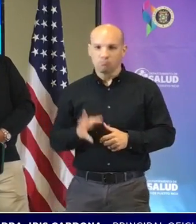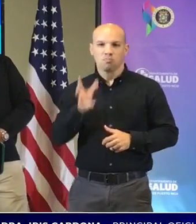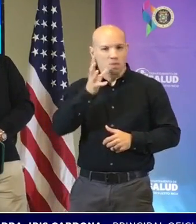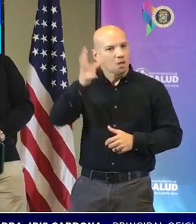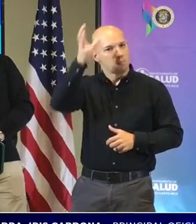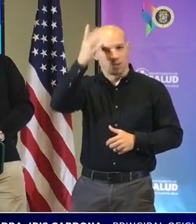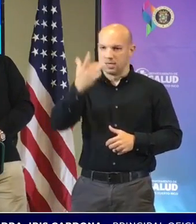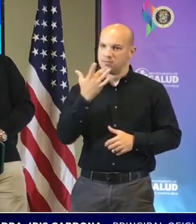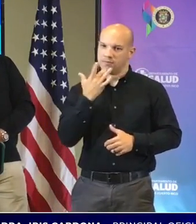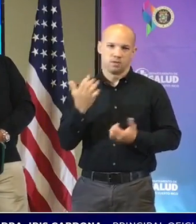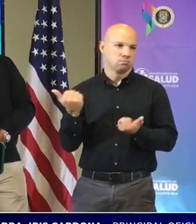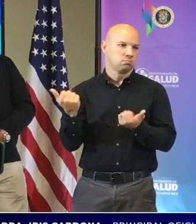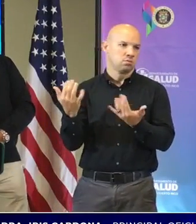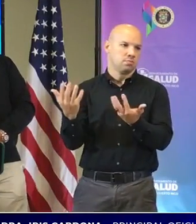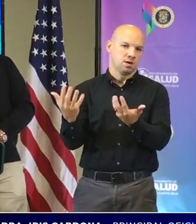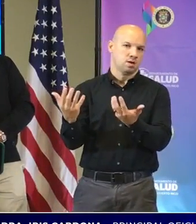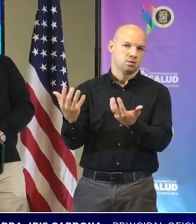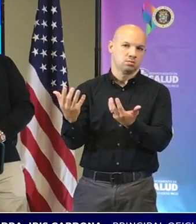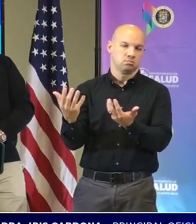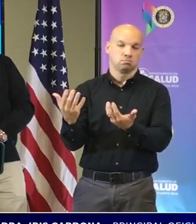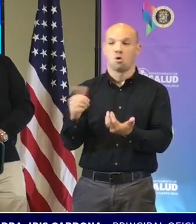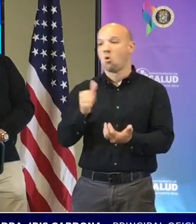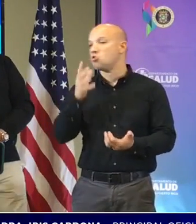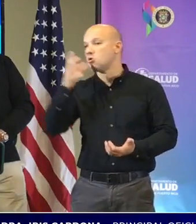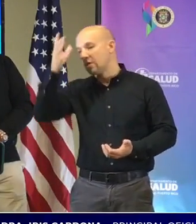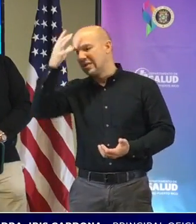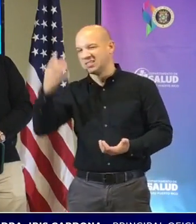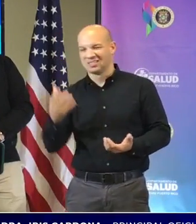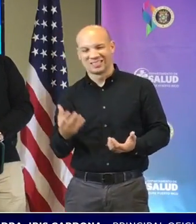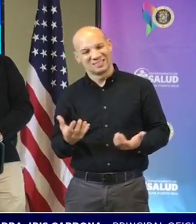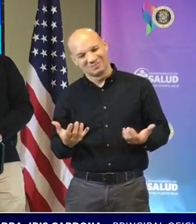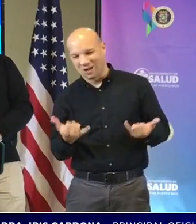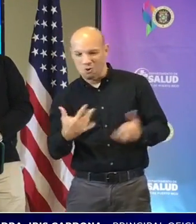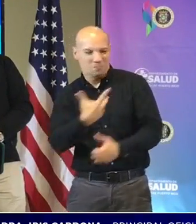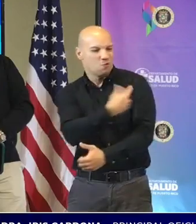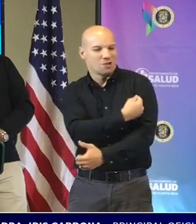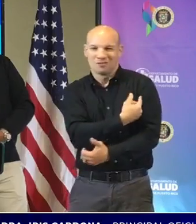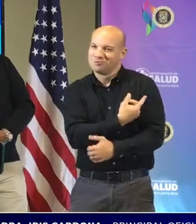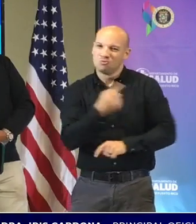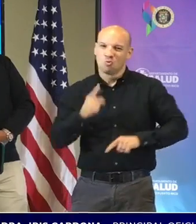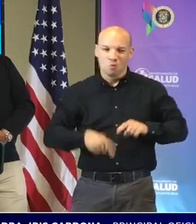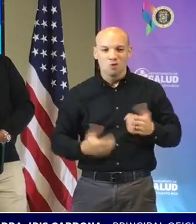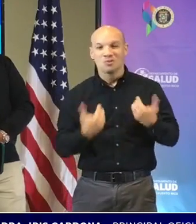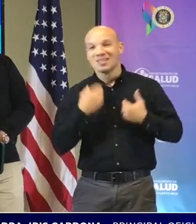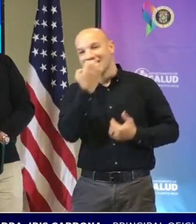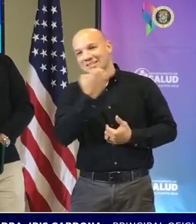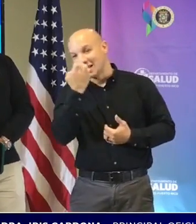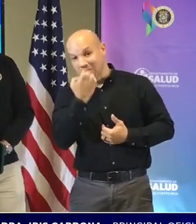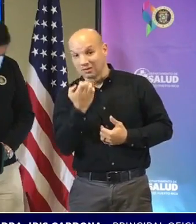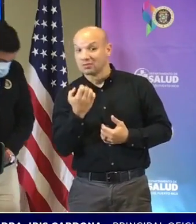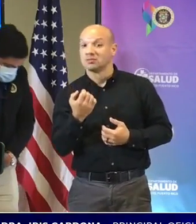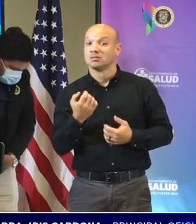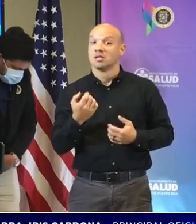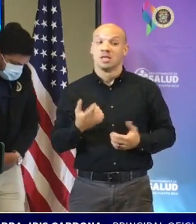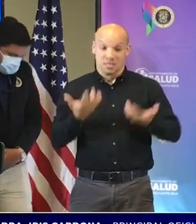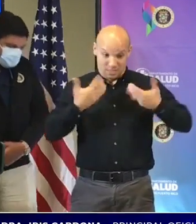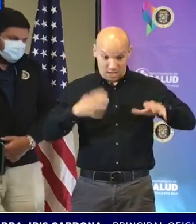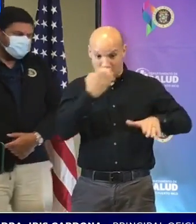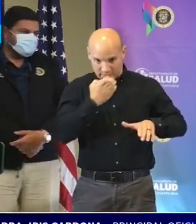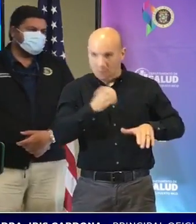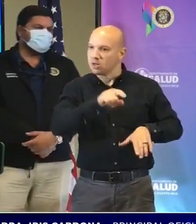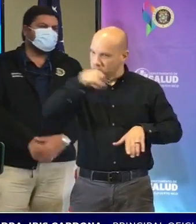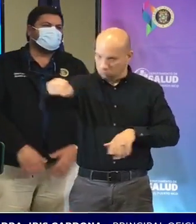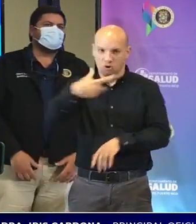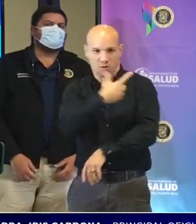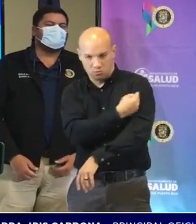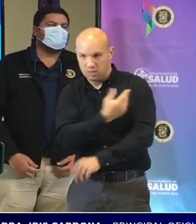esperar hay padres que han dicho no, no lo voy a vacunar hoy porque tiene los exámenes voy a esperar que termine los exámenes y lo voy a llevar a vacunar